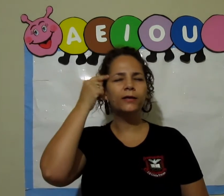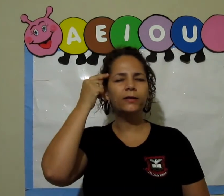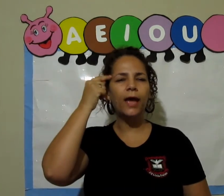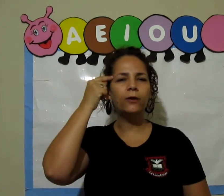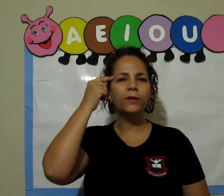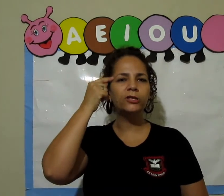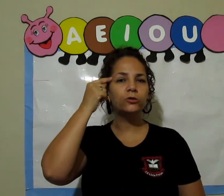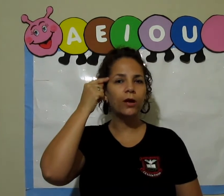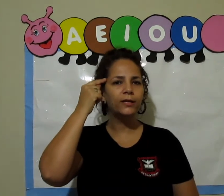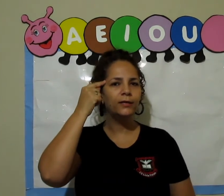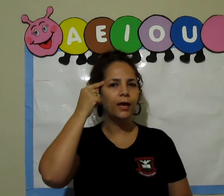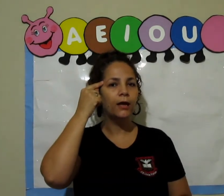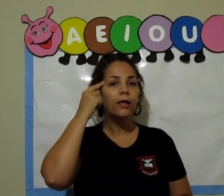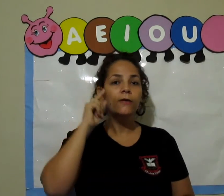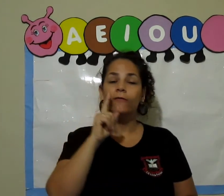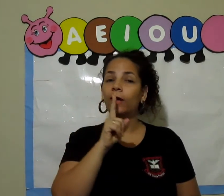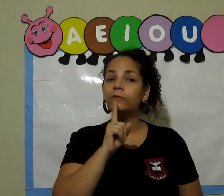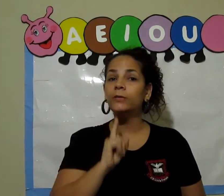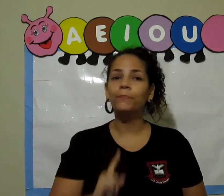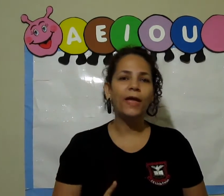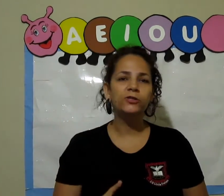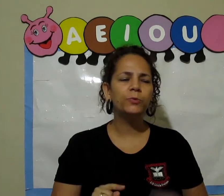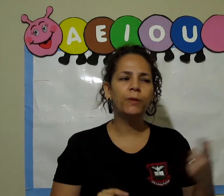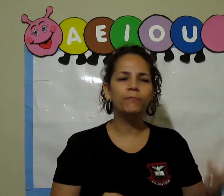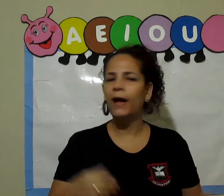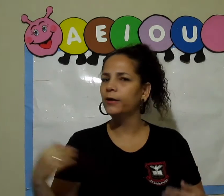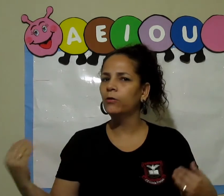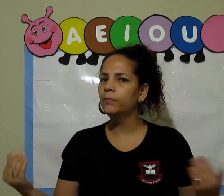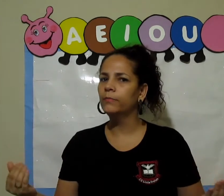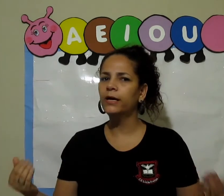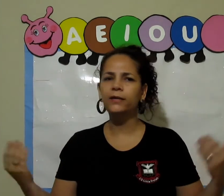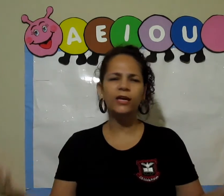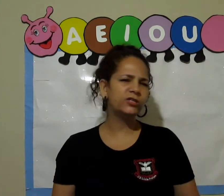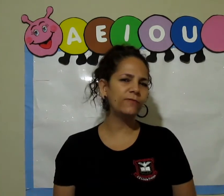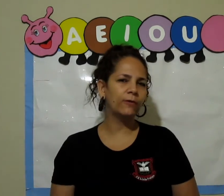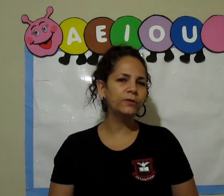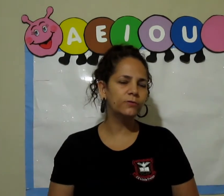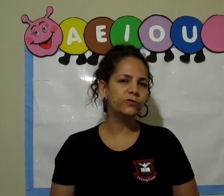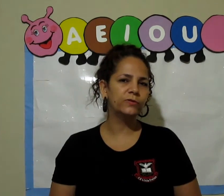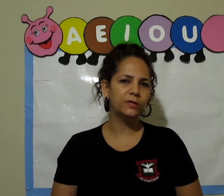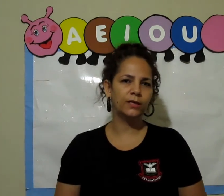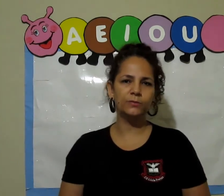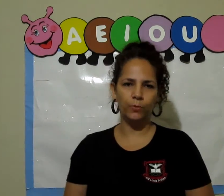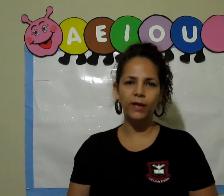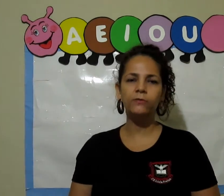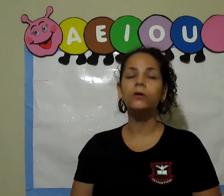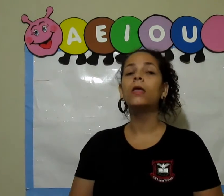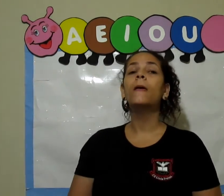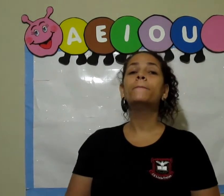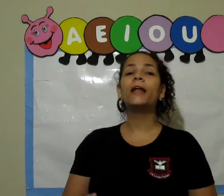criar uma historinha. Aí você pede pro papai ou mamãe, quem estiver cuidando de você nesse momento, pra